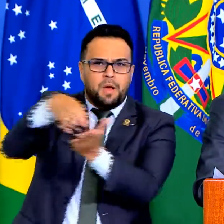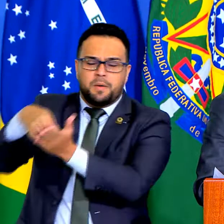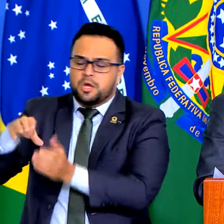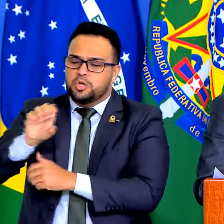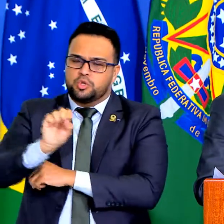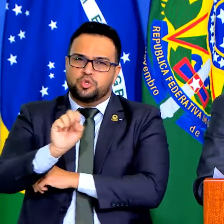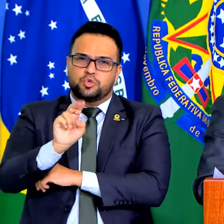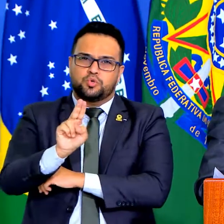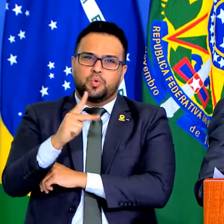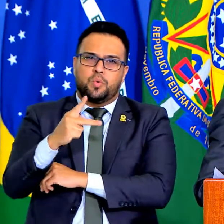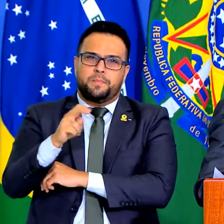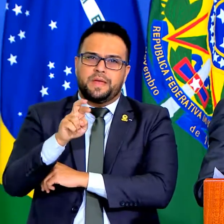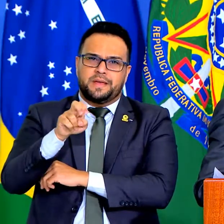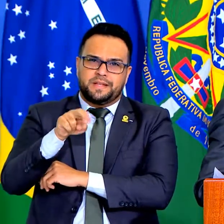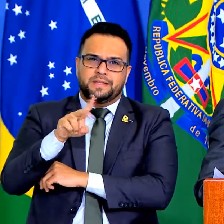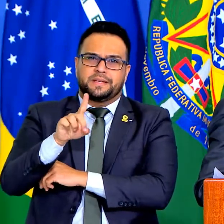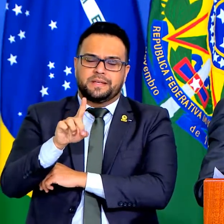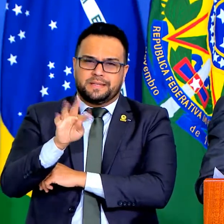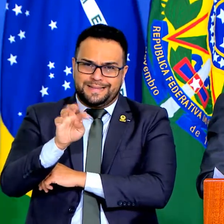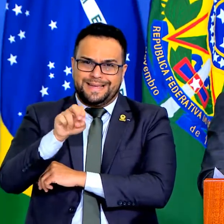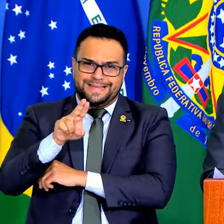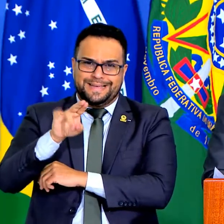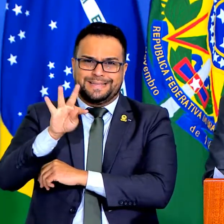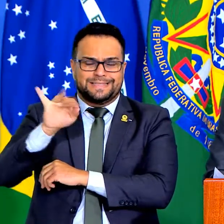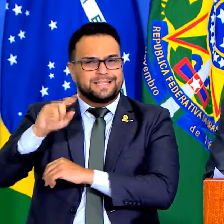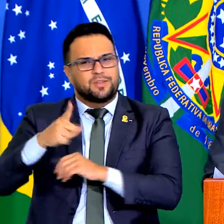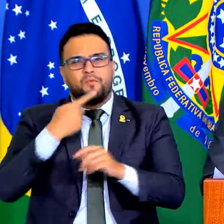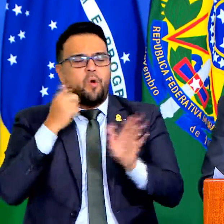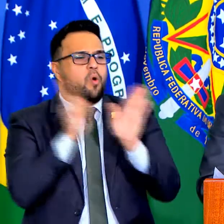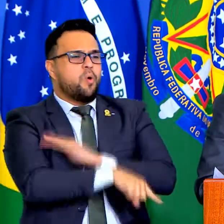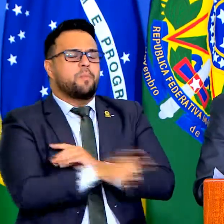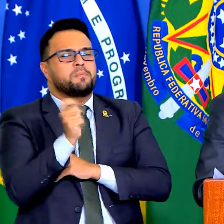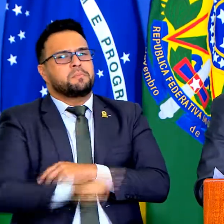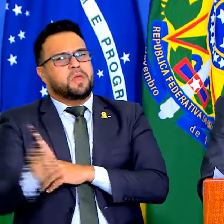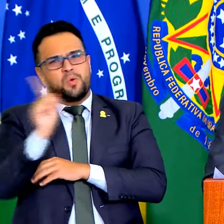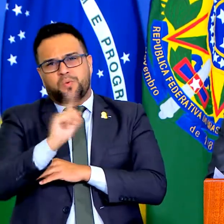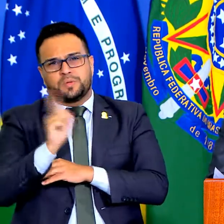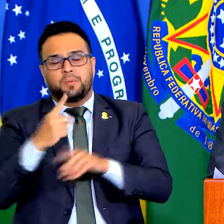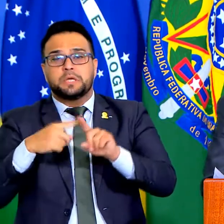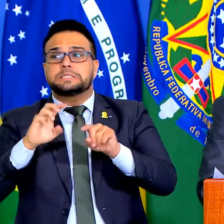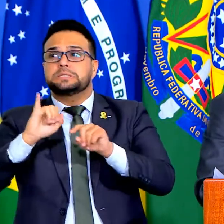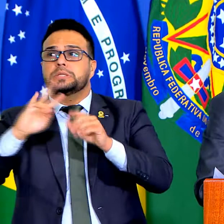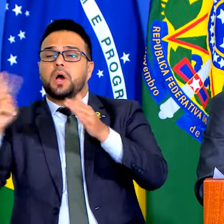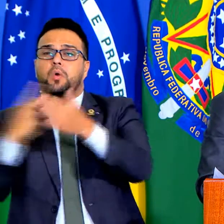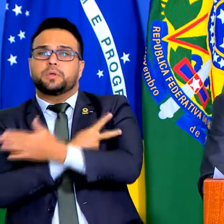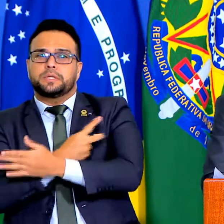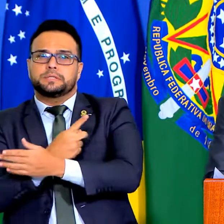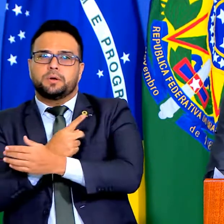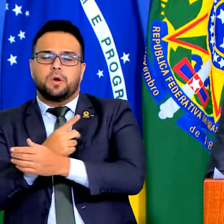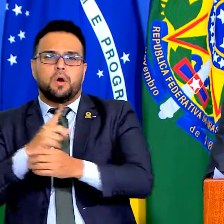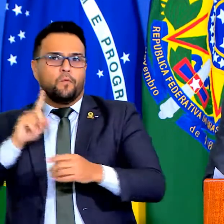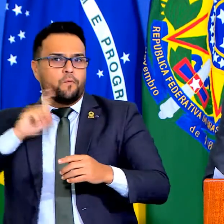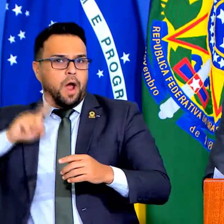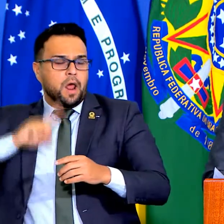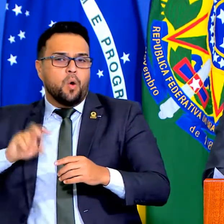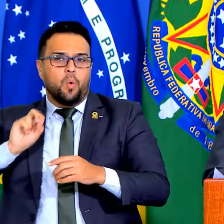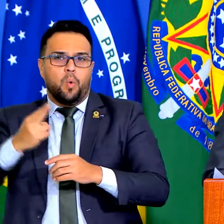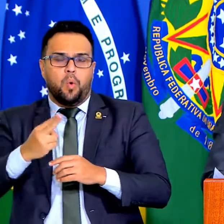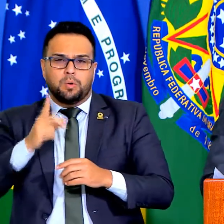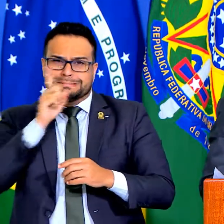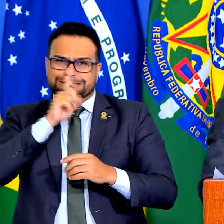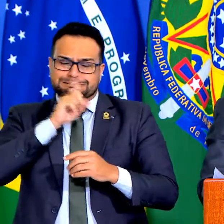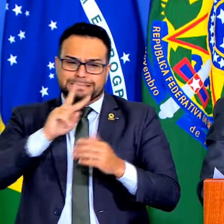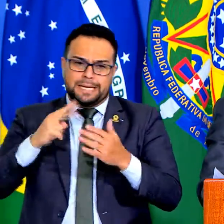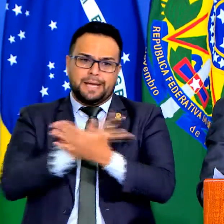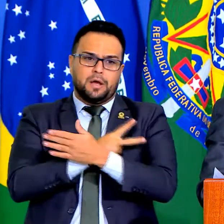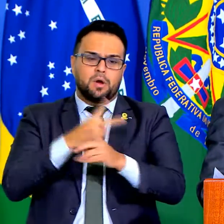Eu não vou perguntar para o Anderson uma coisa que porventura aconteceu de forma equivocada. Daí a liga para o Vaz que o Vaz fala não,